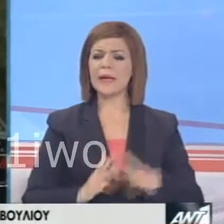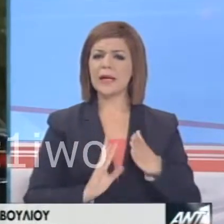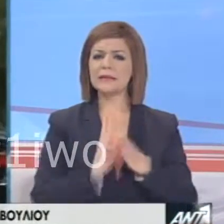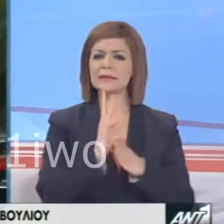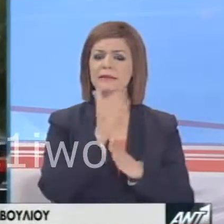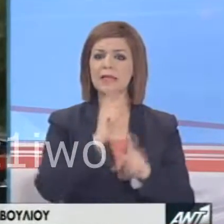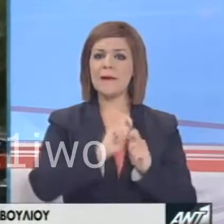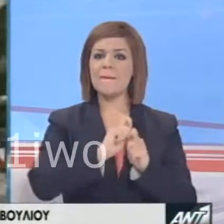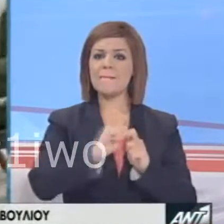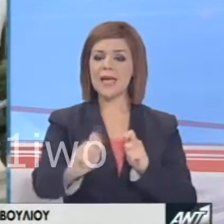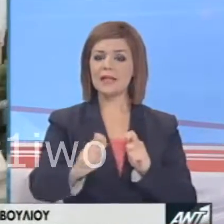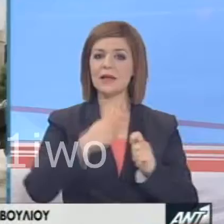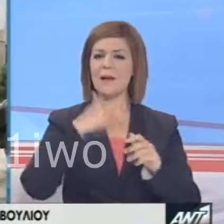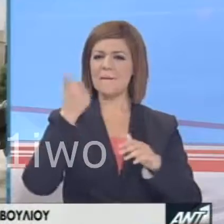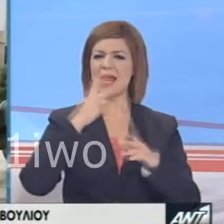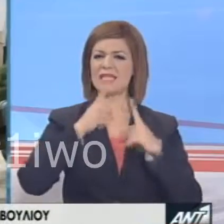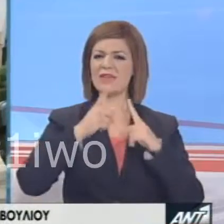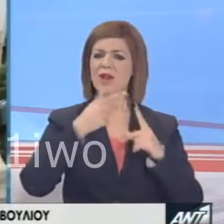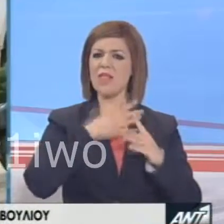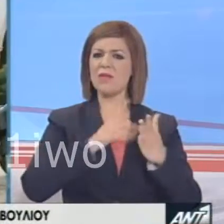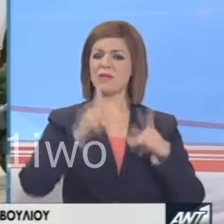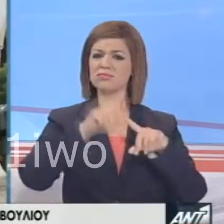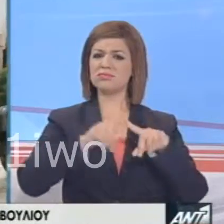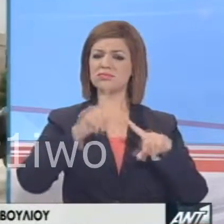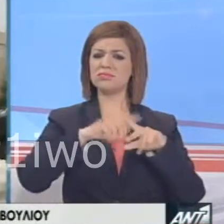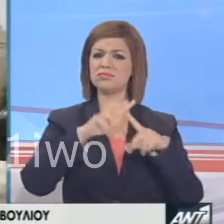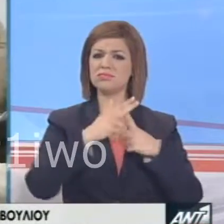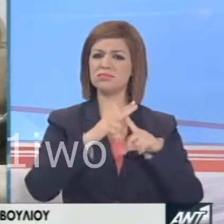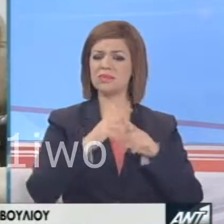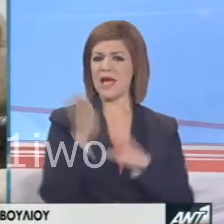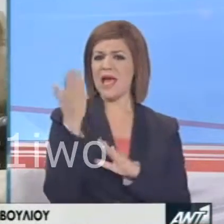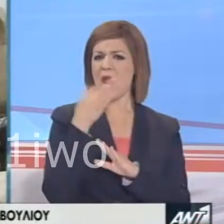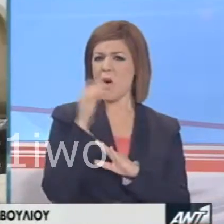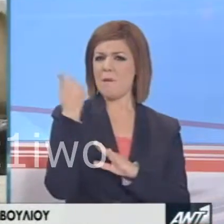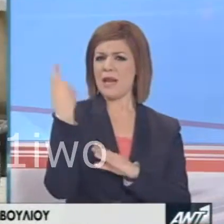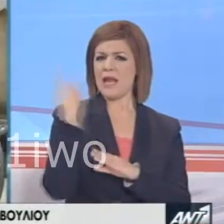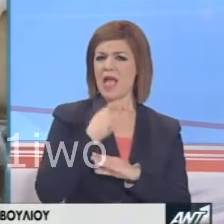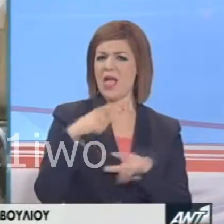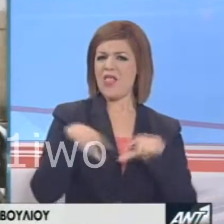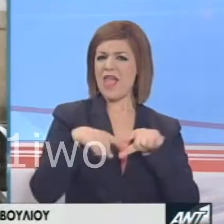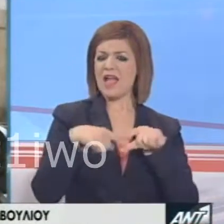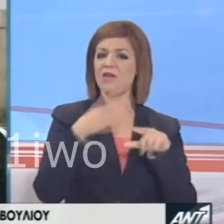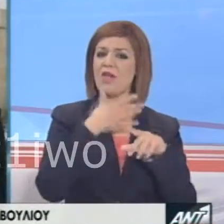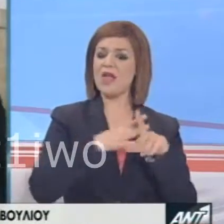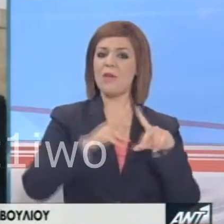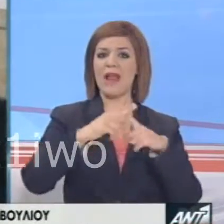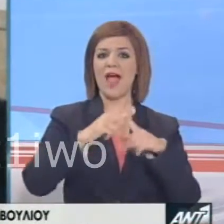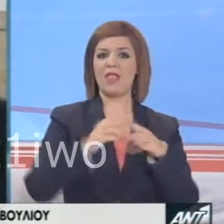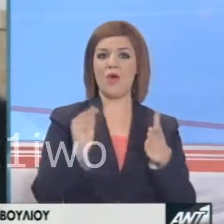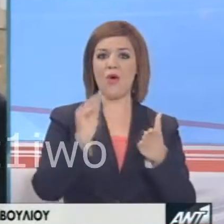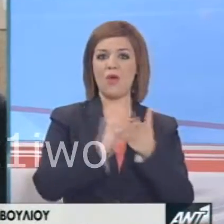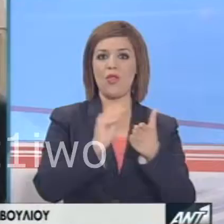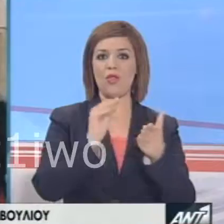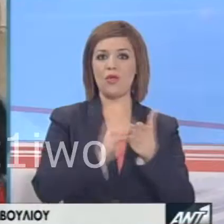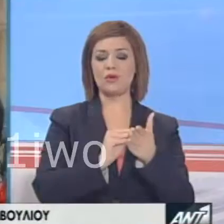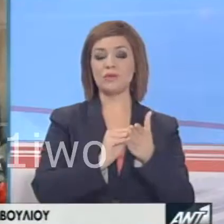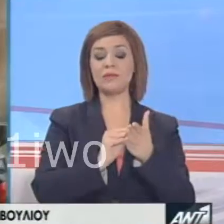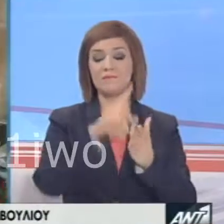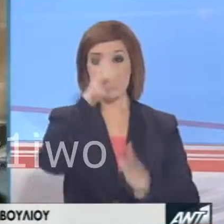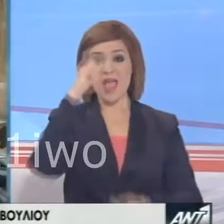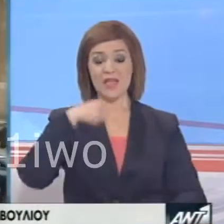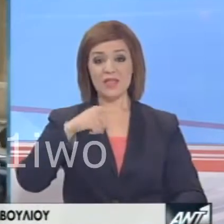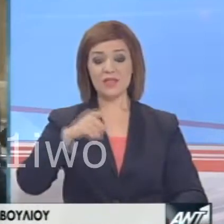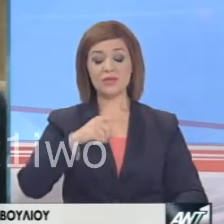έχουν συμφωνηθεί καταρχάς στο μνημόνιο του περασμένου Δεκεμβρίου και αυτό παρά τα δυσμενή δεδομένα που